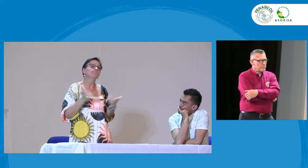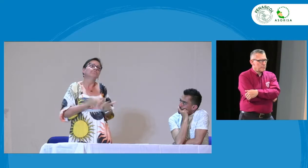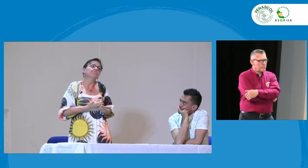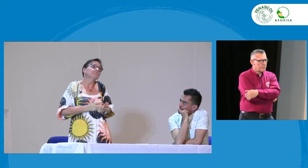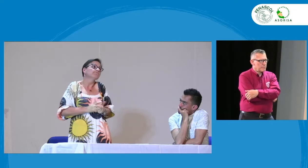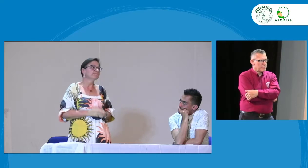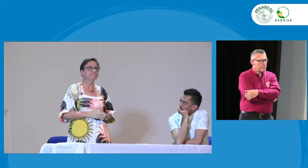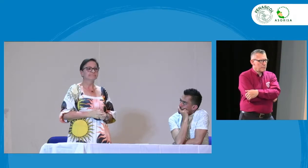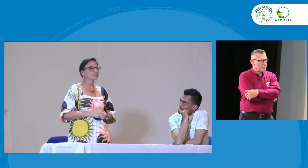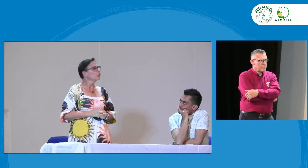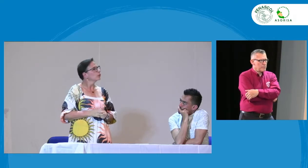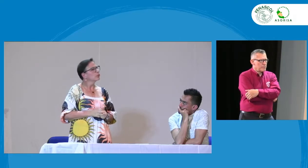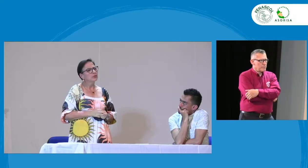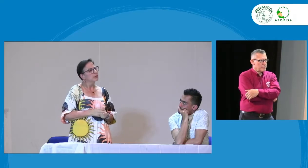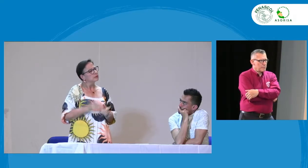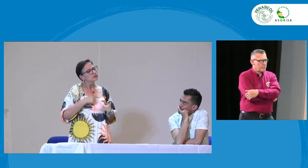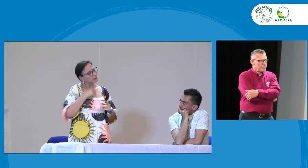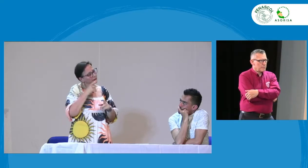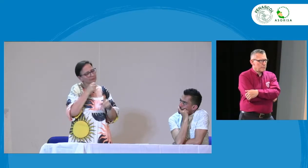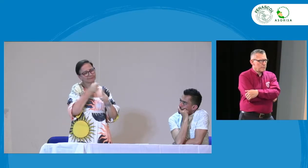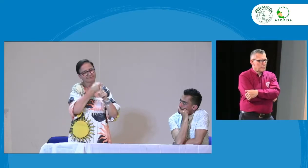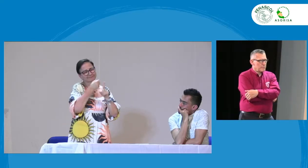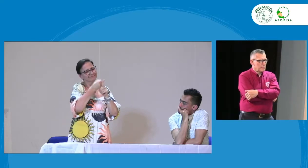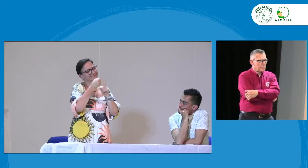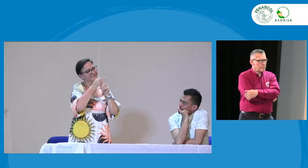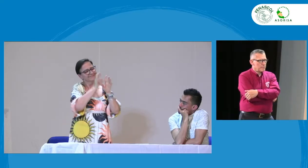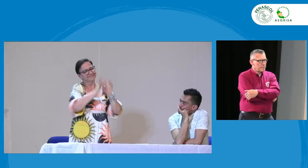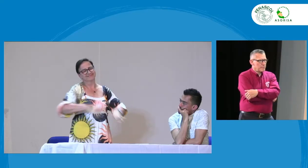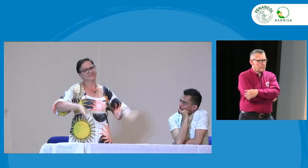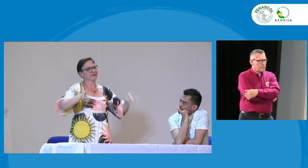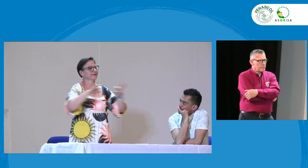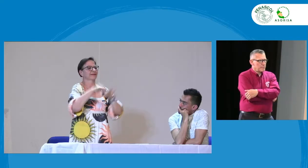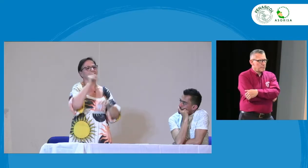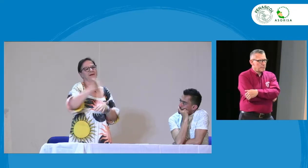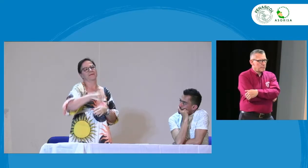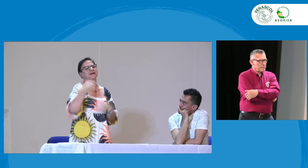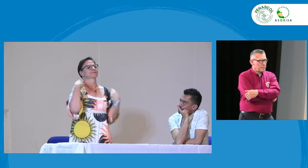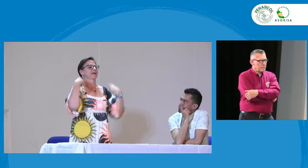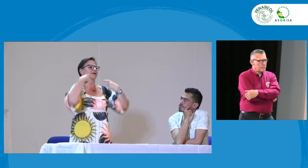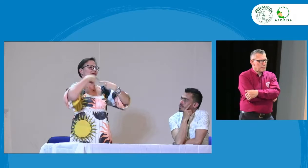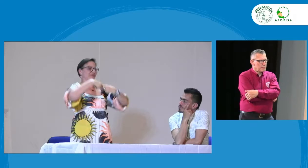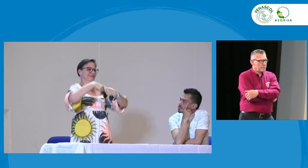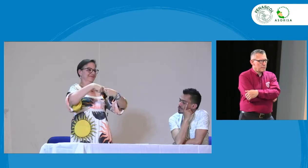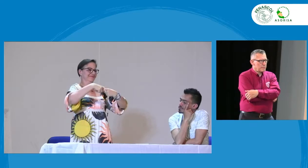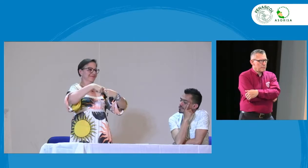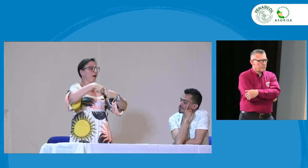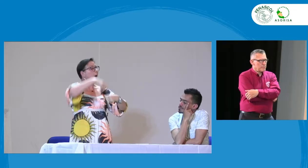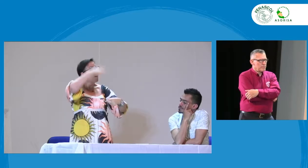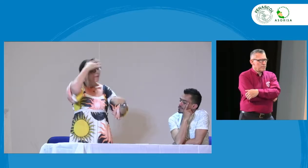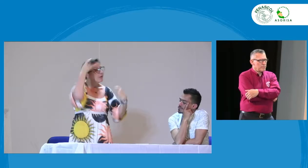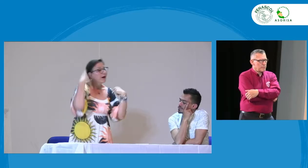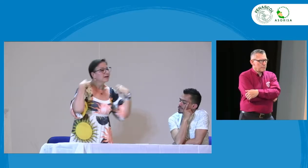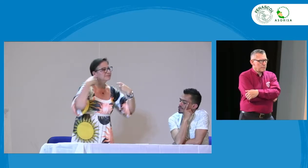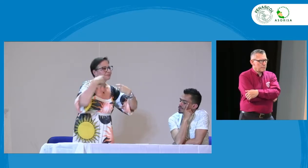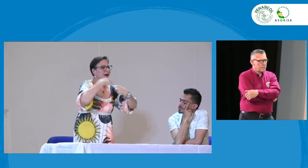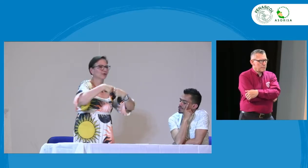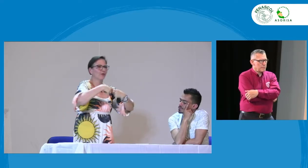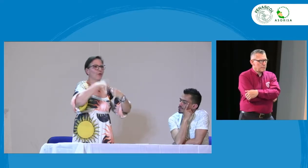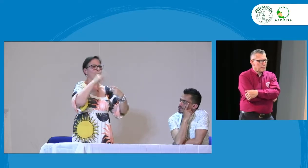vea es que mi idioma es este es la lengua de señas colombiana hay que ser insistentes y también ahondar